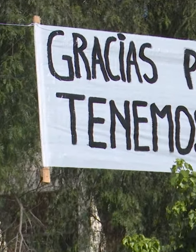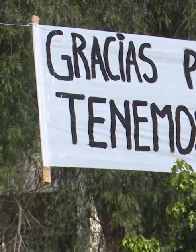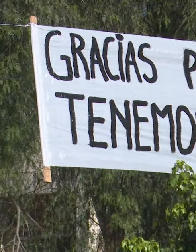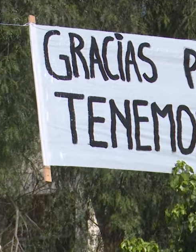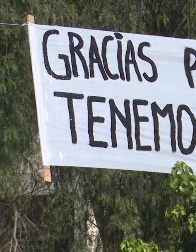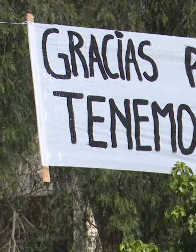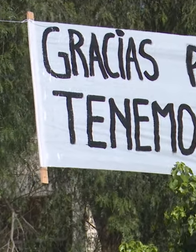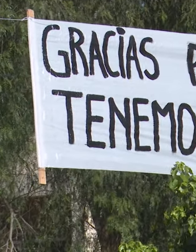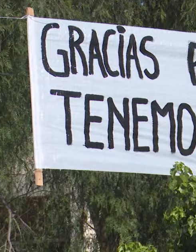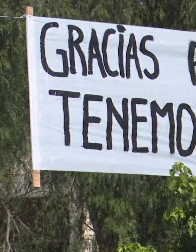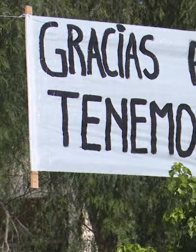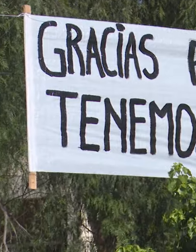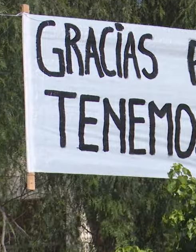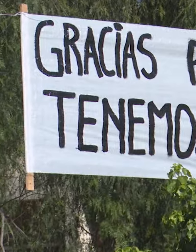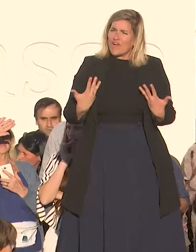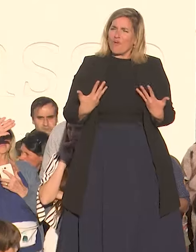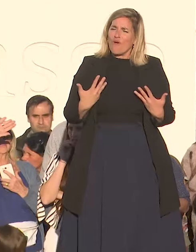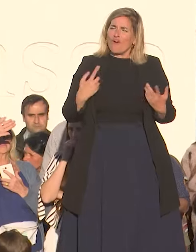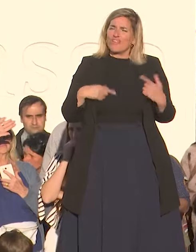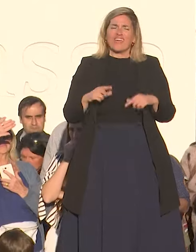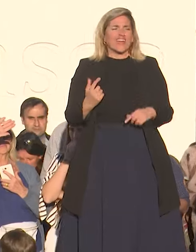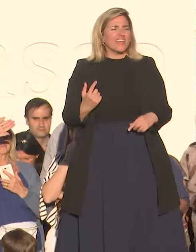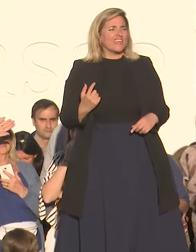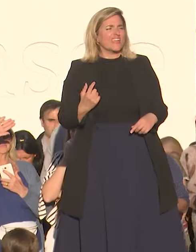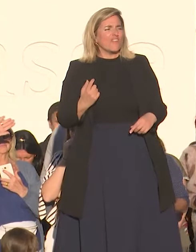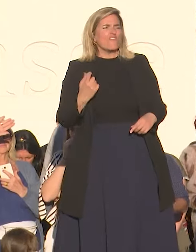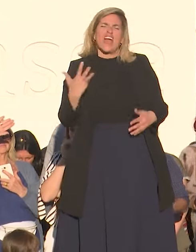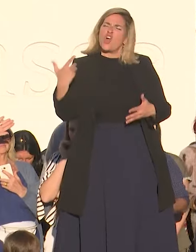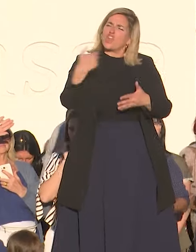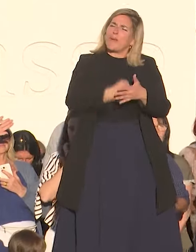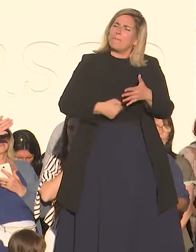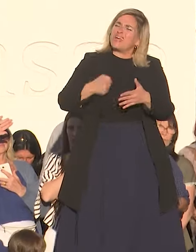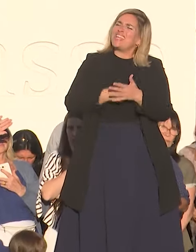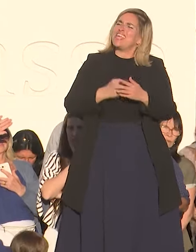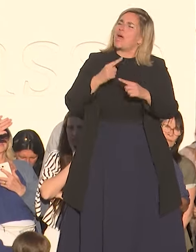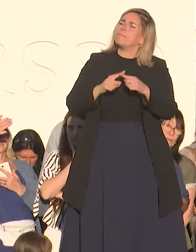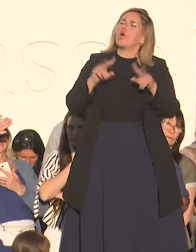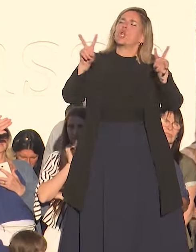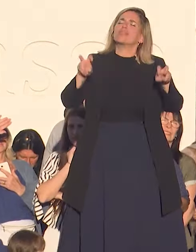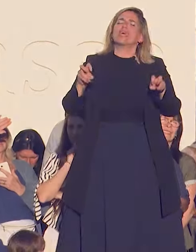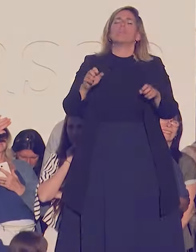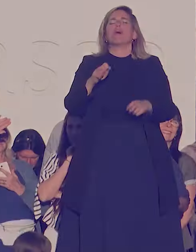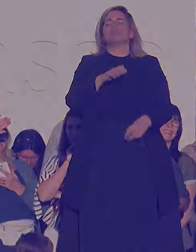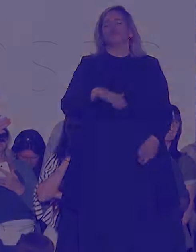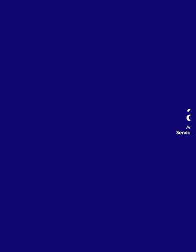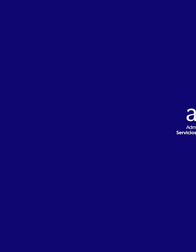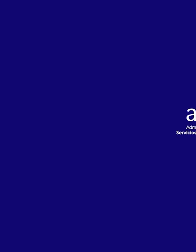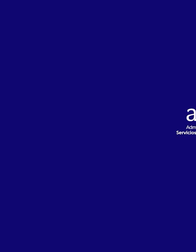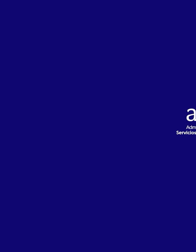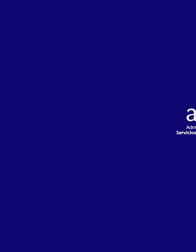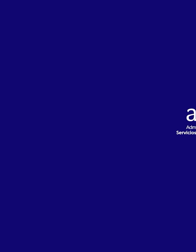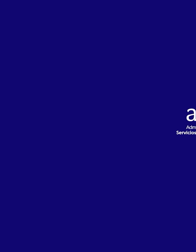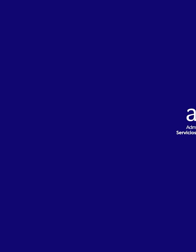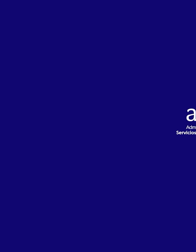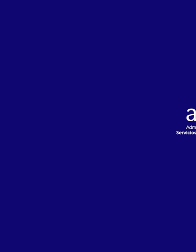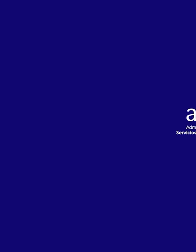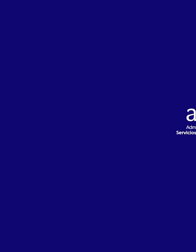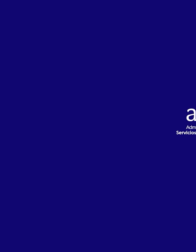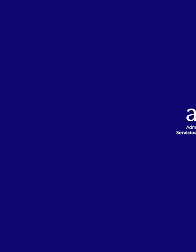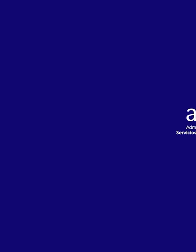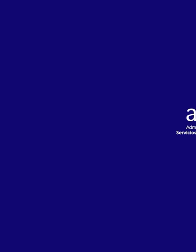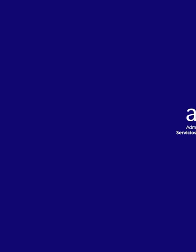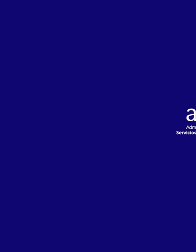satisfacción del valor de pelear por causas sociales necesito y y y